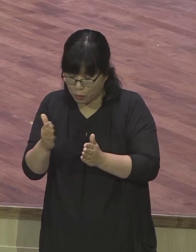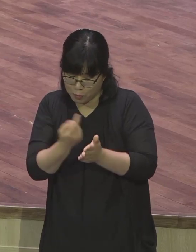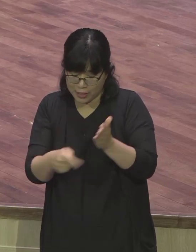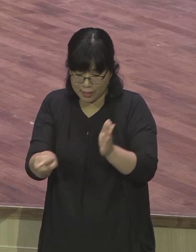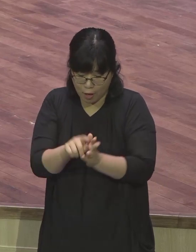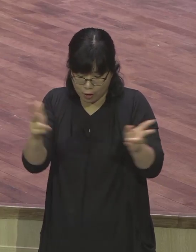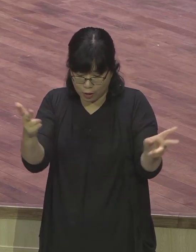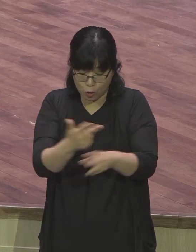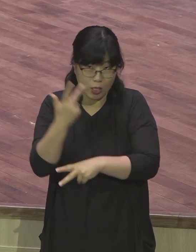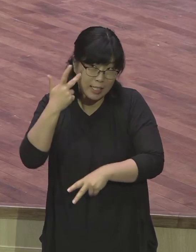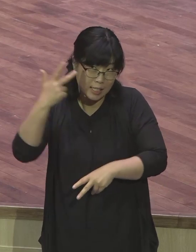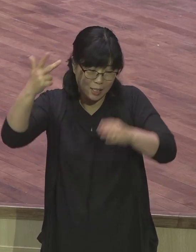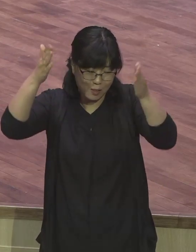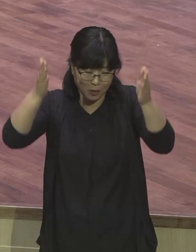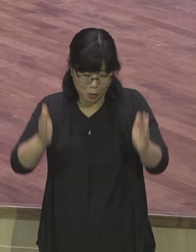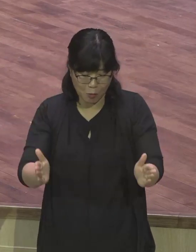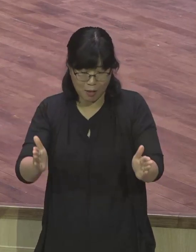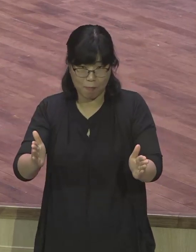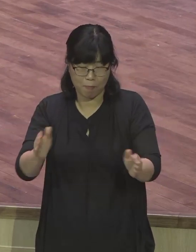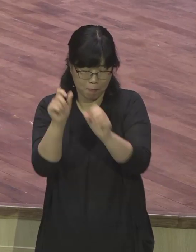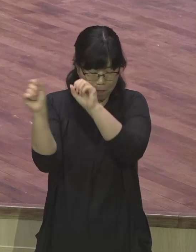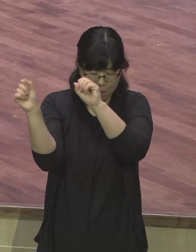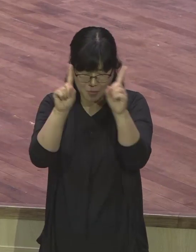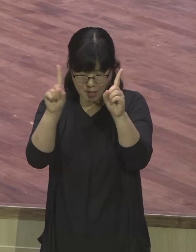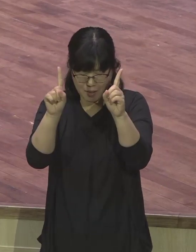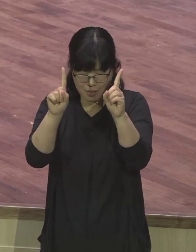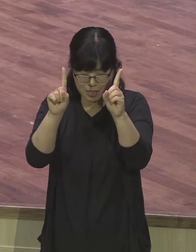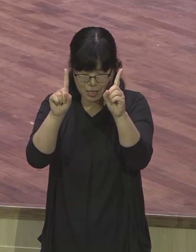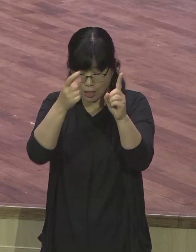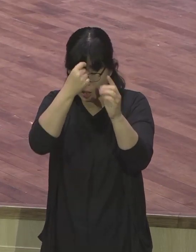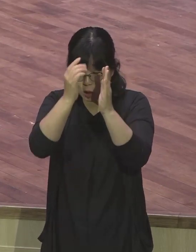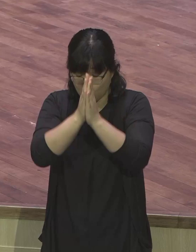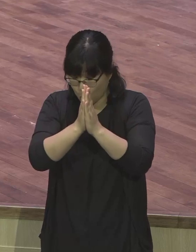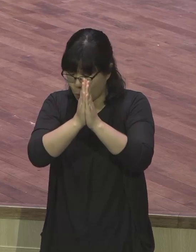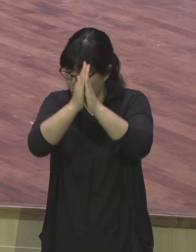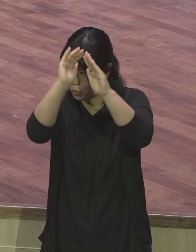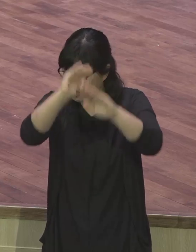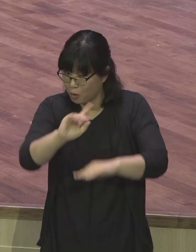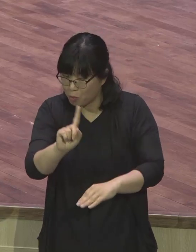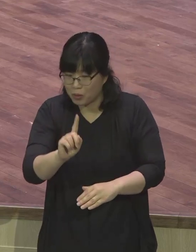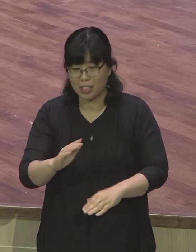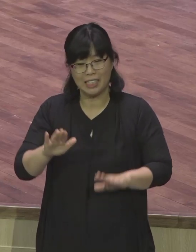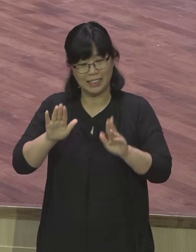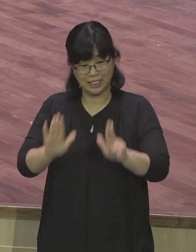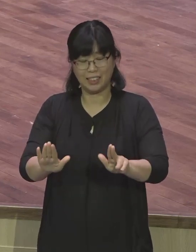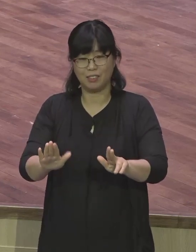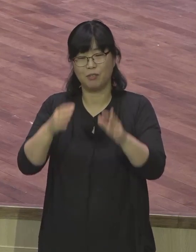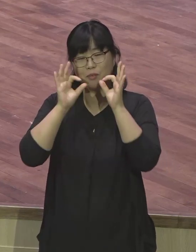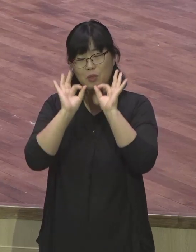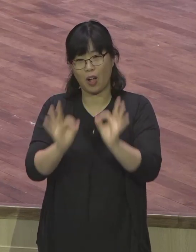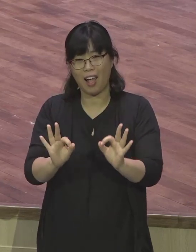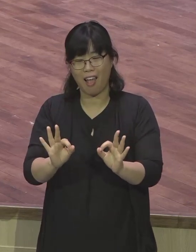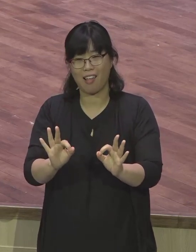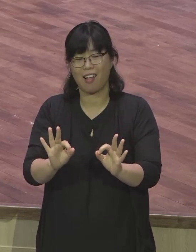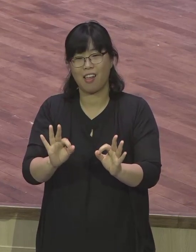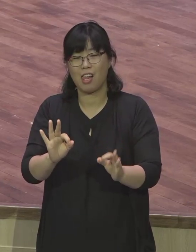지금 이 시간이 갈보리산의 언약이 영적으로 소통이 되어가지고 예수가 그리스라는